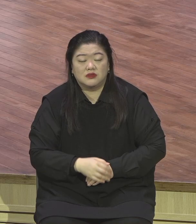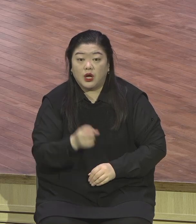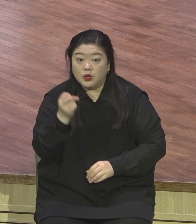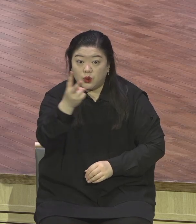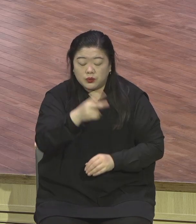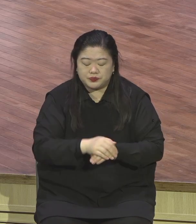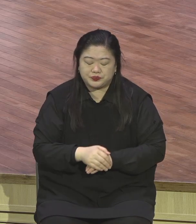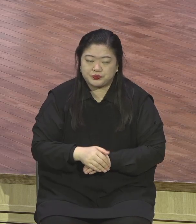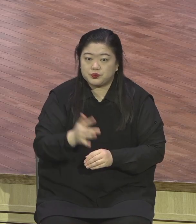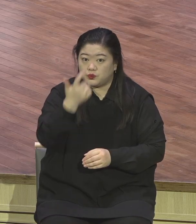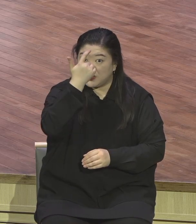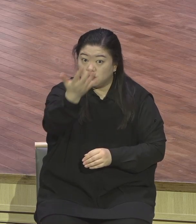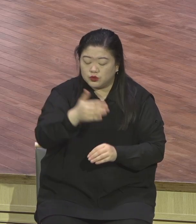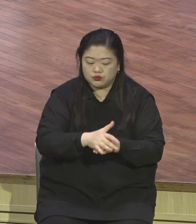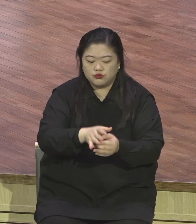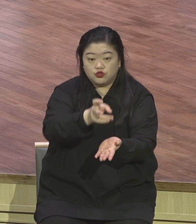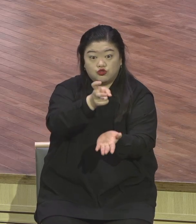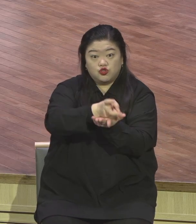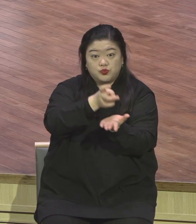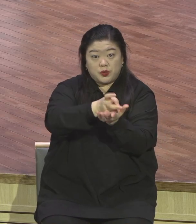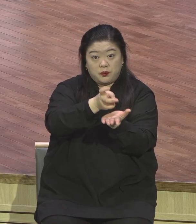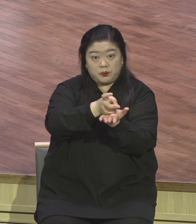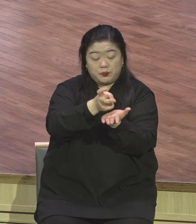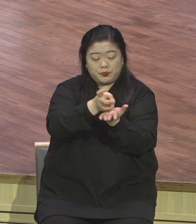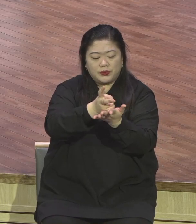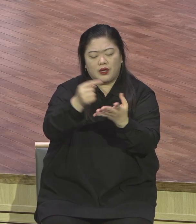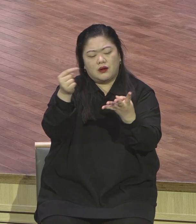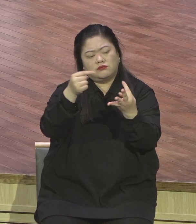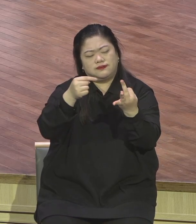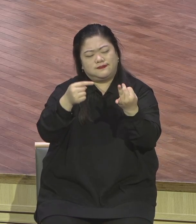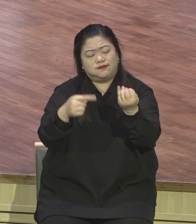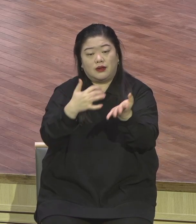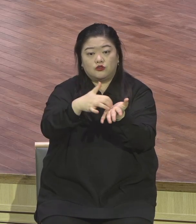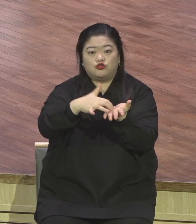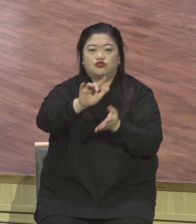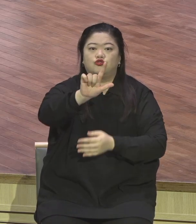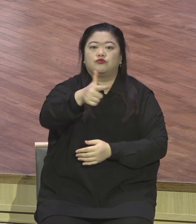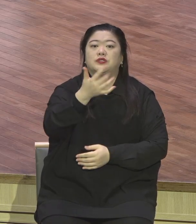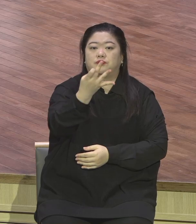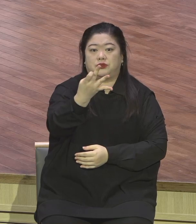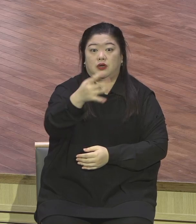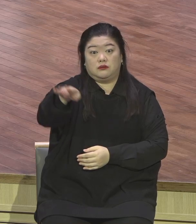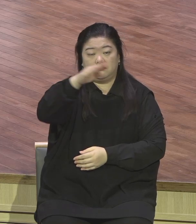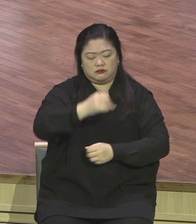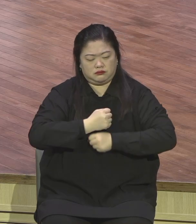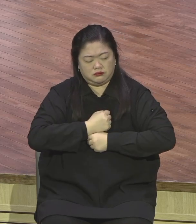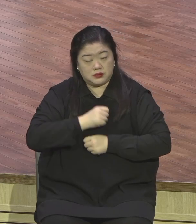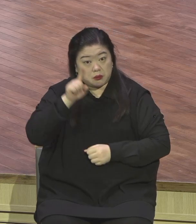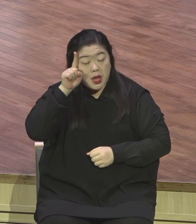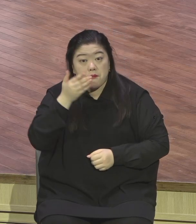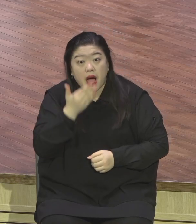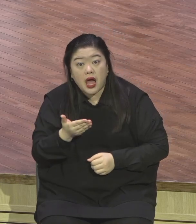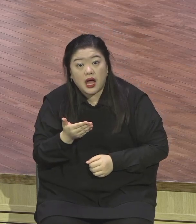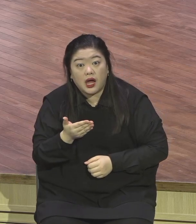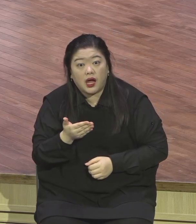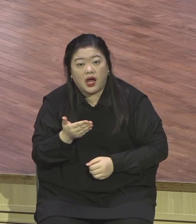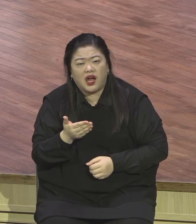수가 없다고 죄인이 어떻게 율법을 다 하나님의 법을 다 지킵니까? 못 지킵니다. 그것을 지키는